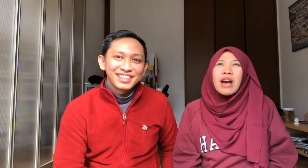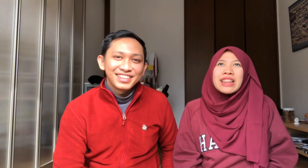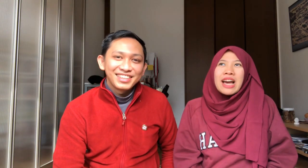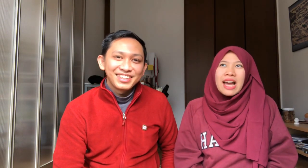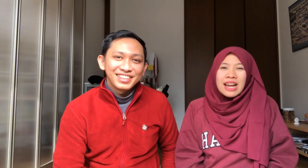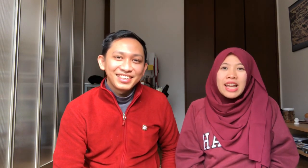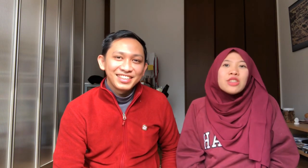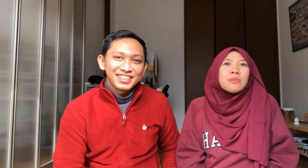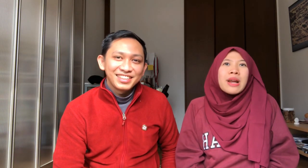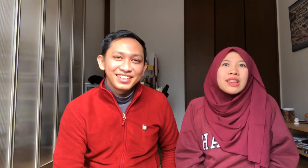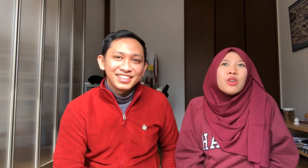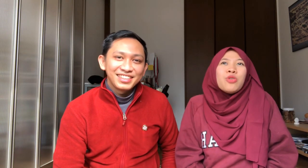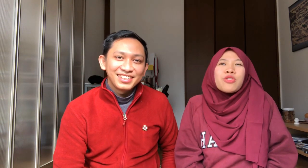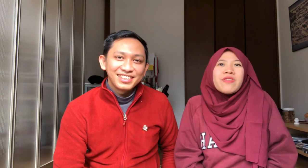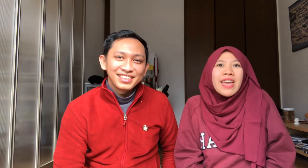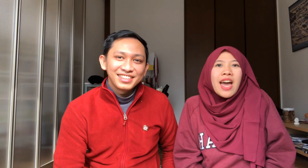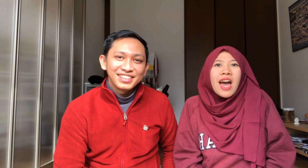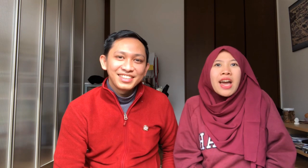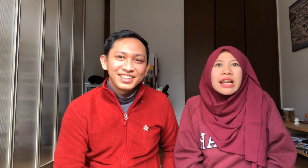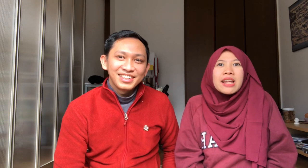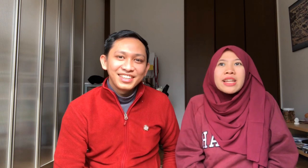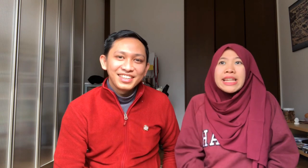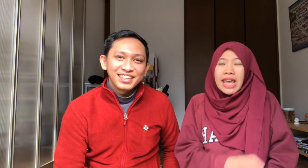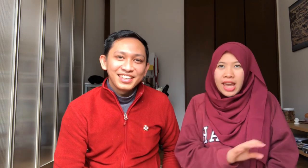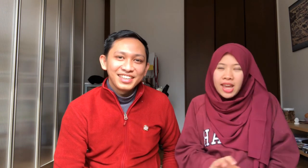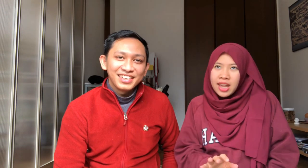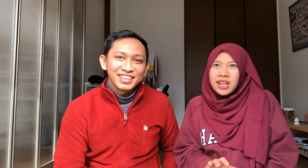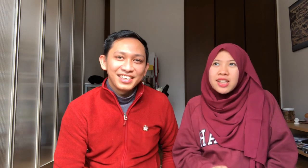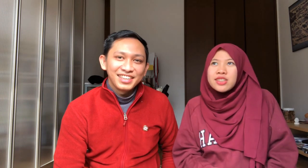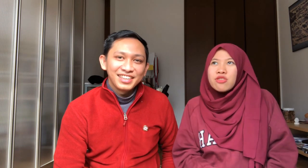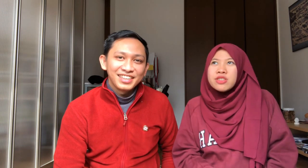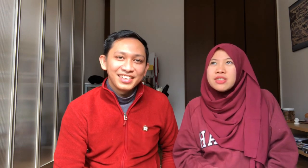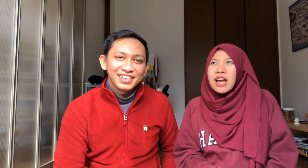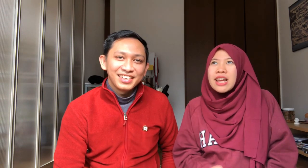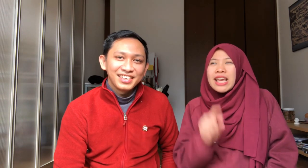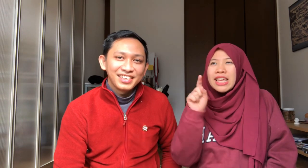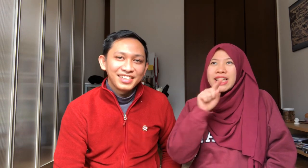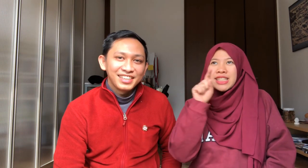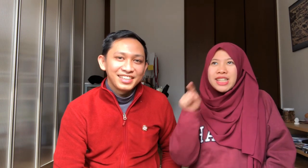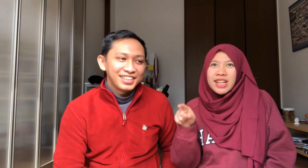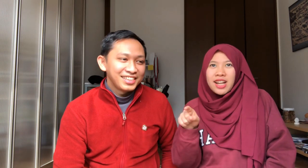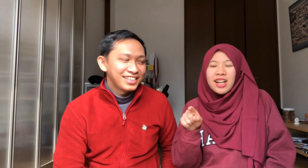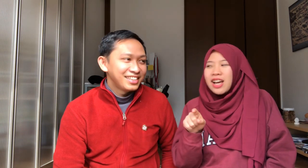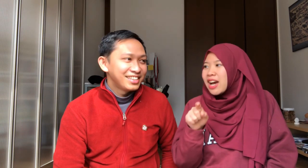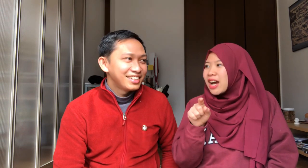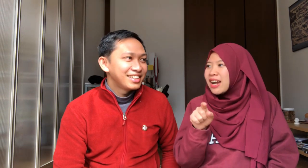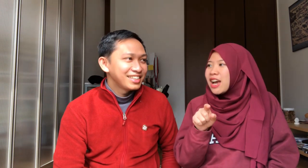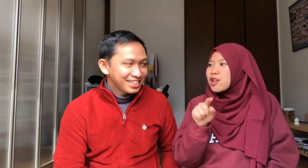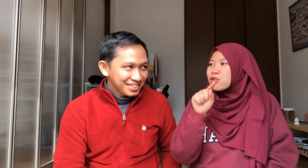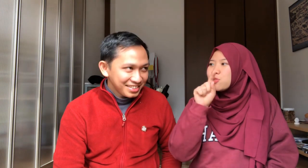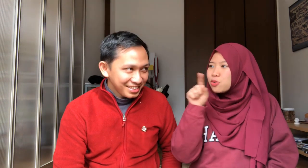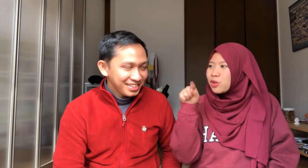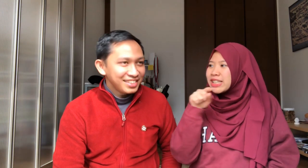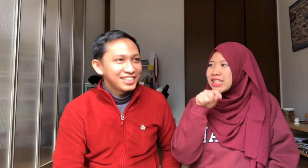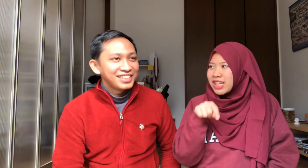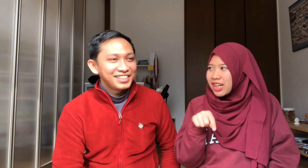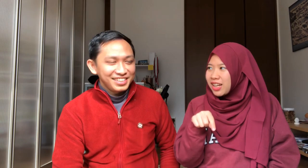kalau katakana itu berarti hurufnya D Terus, ada i kecil Ada su kecil